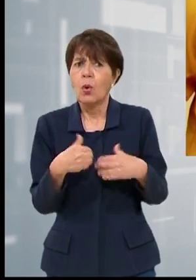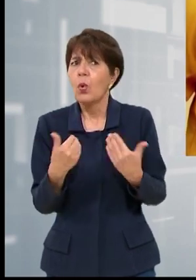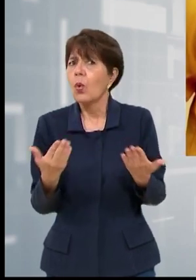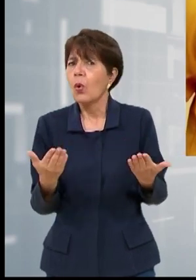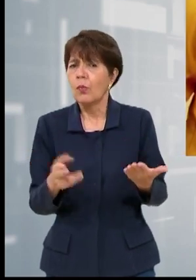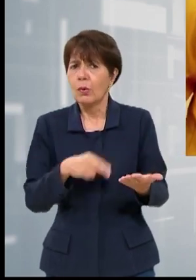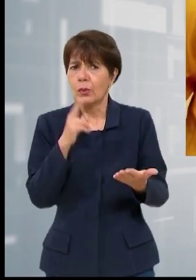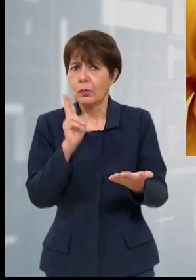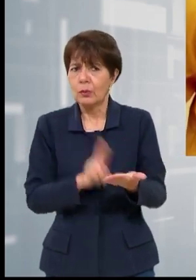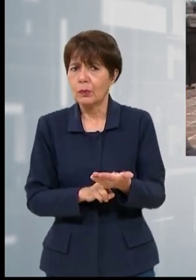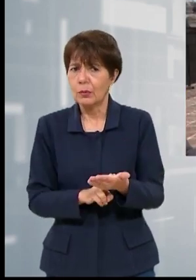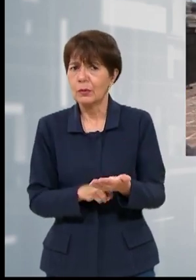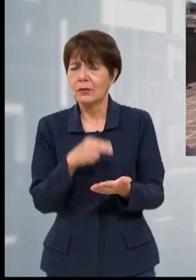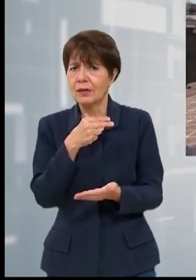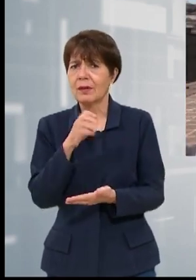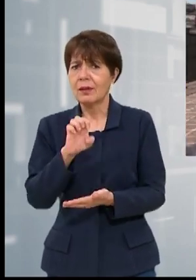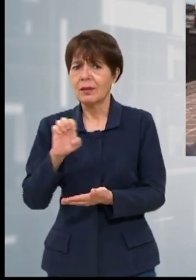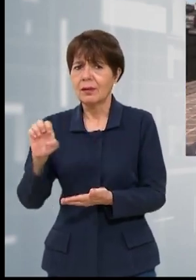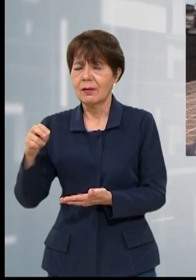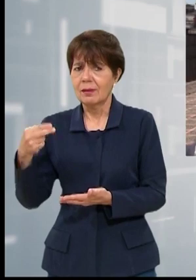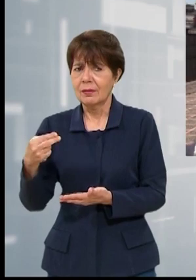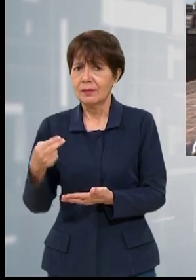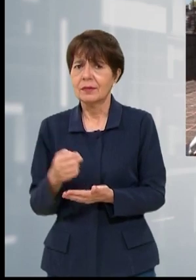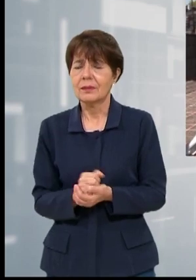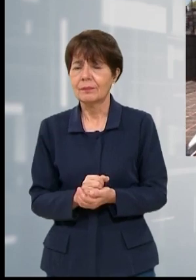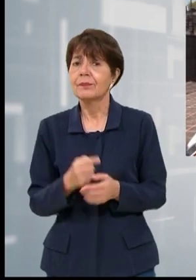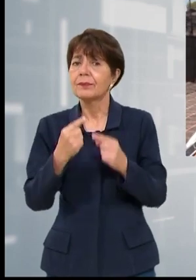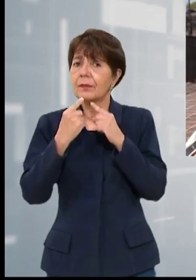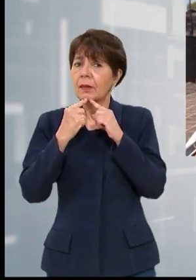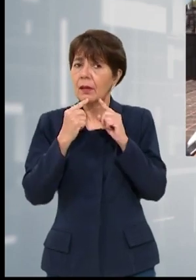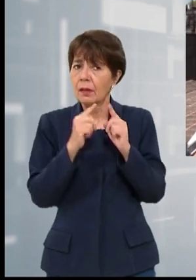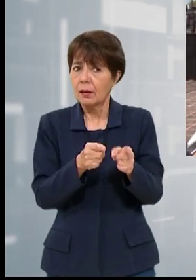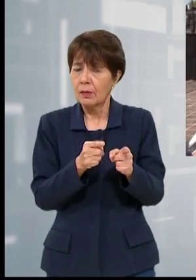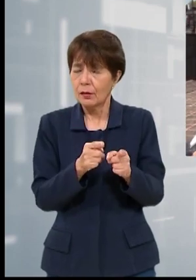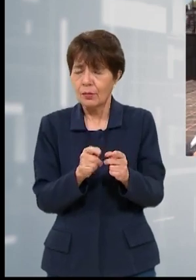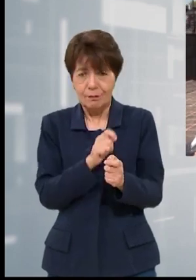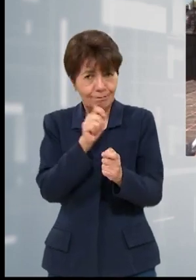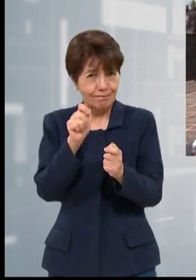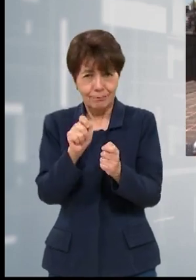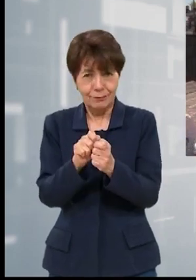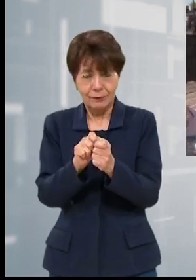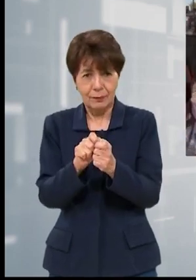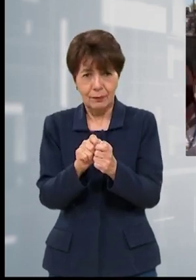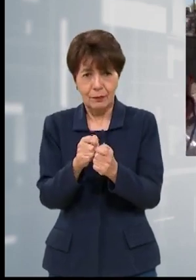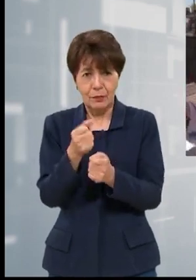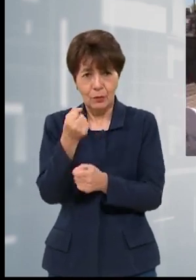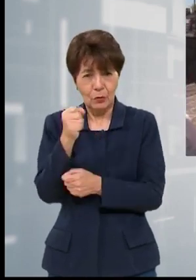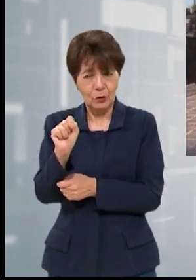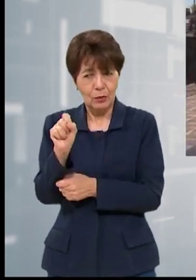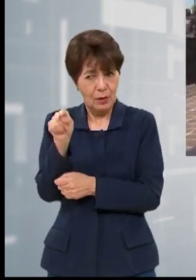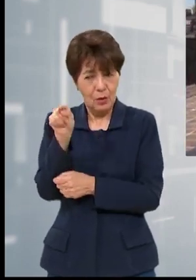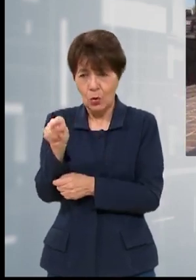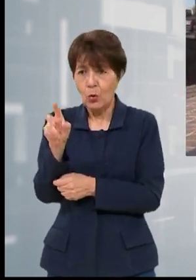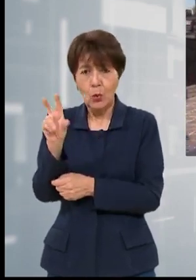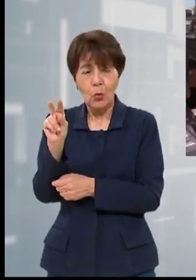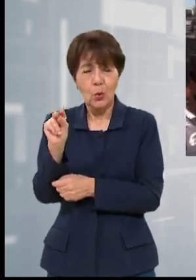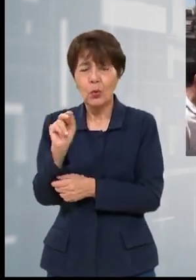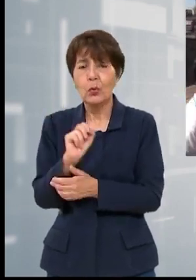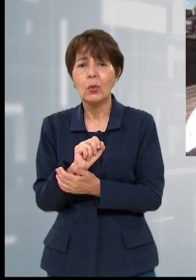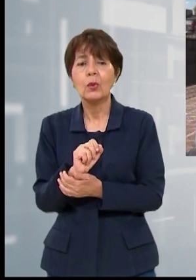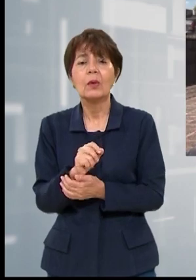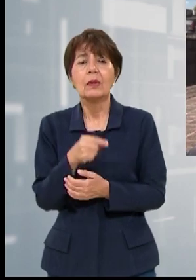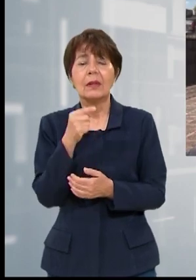fue ese proceso de contratación. Esta denuncia no es específicamente contra alguien, es una